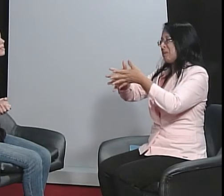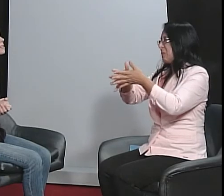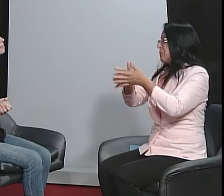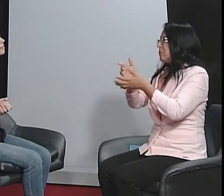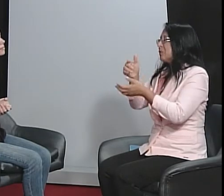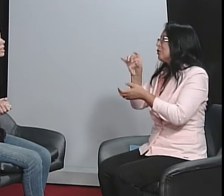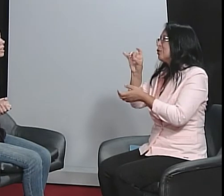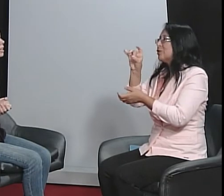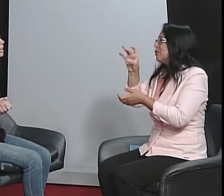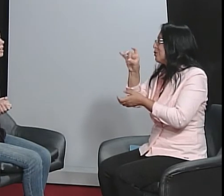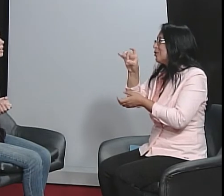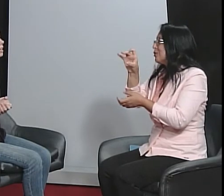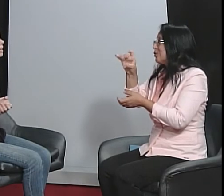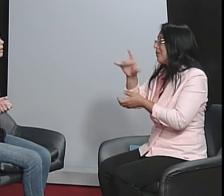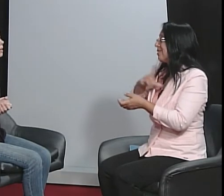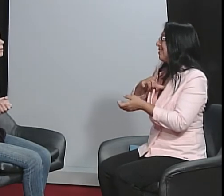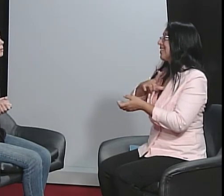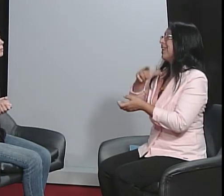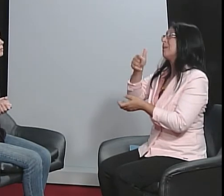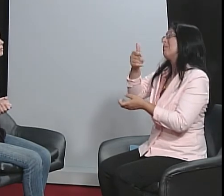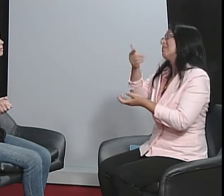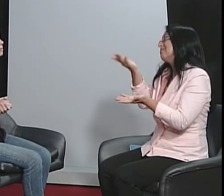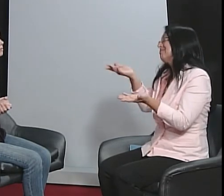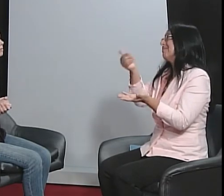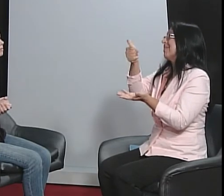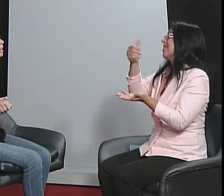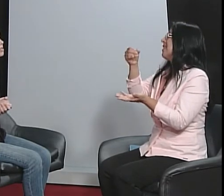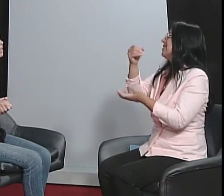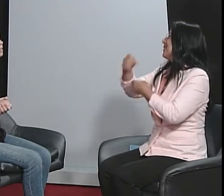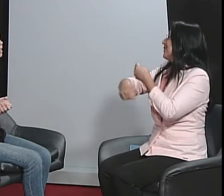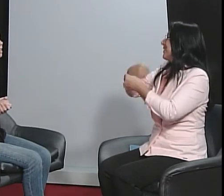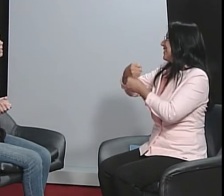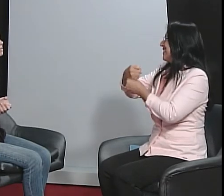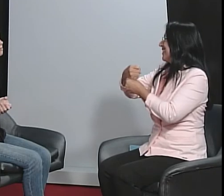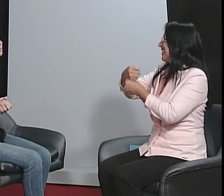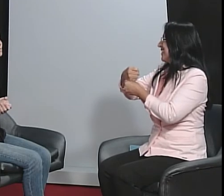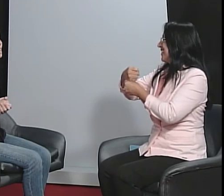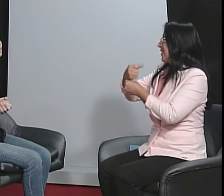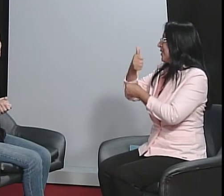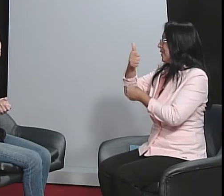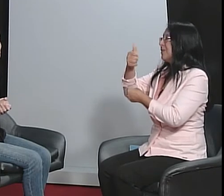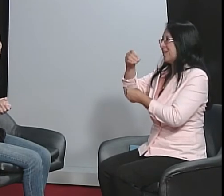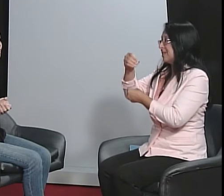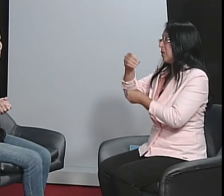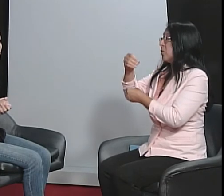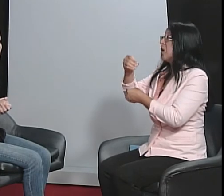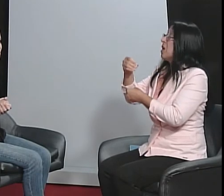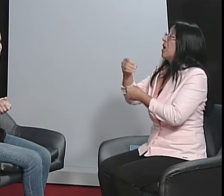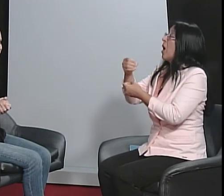mas só tem 10 anos a lei de Libras, né?